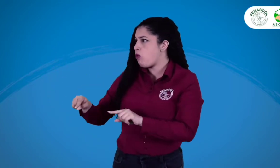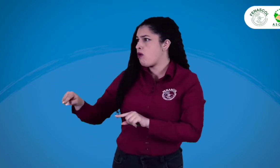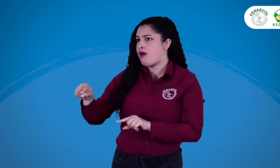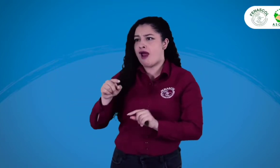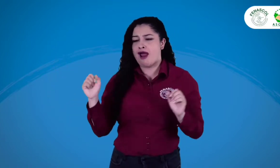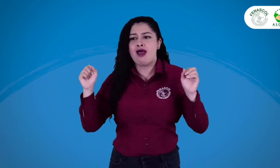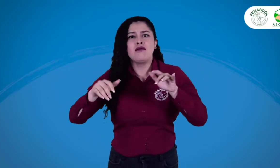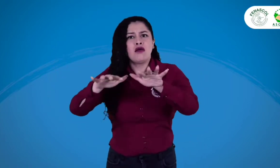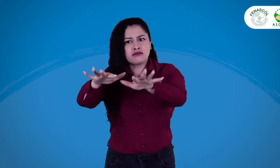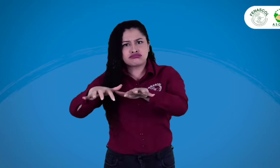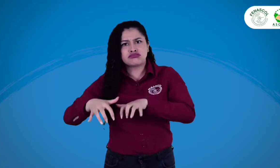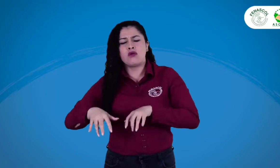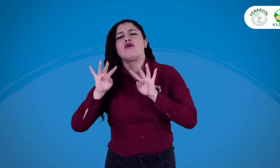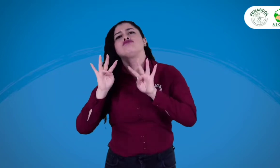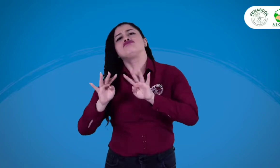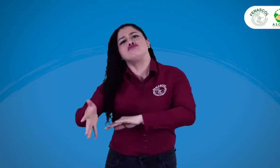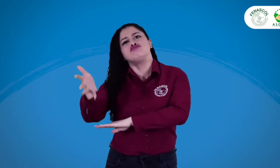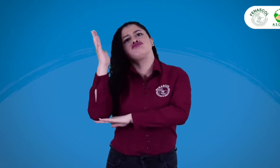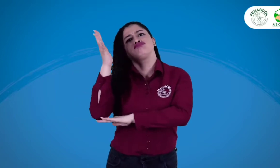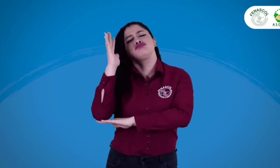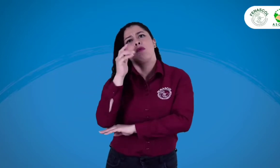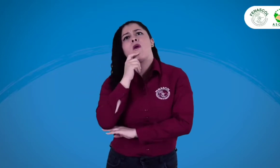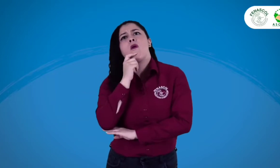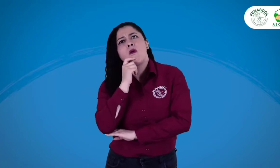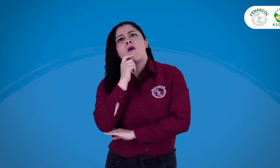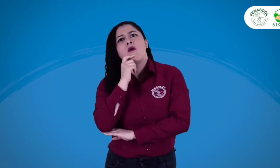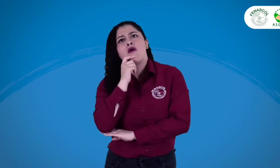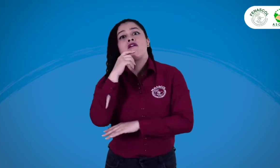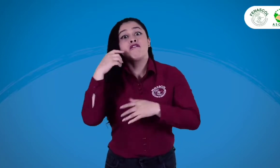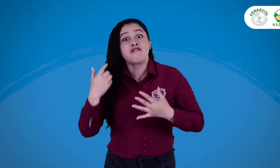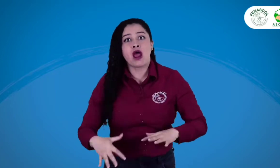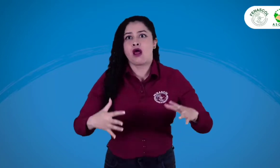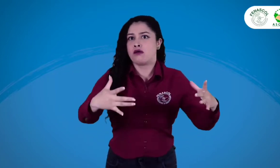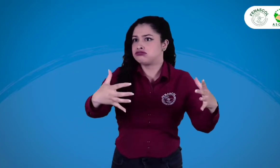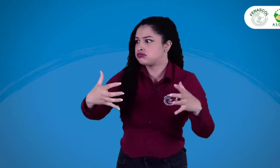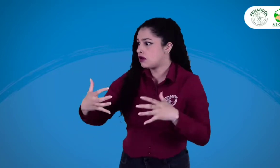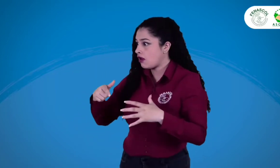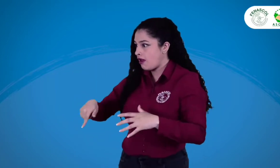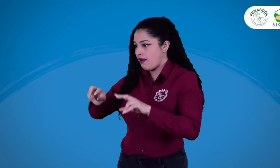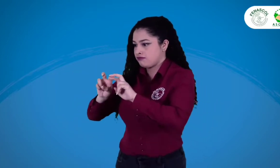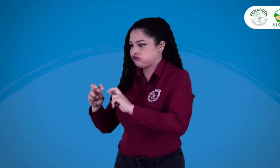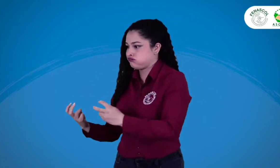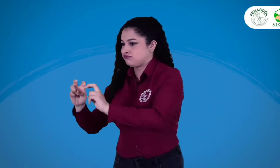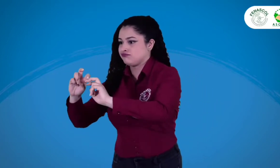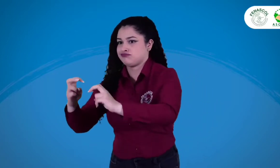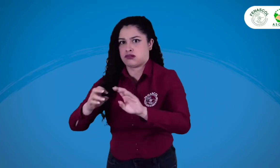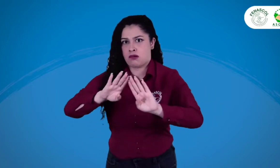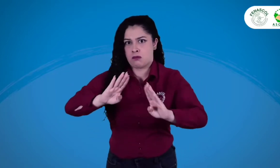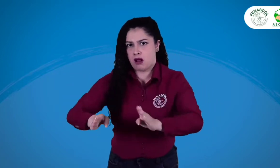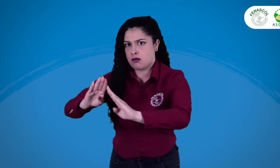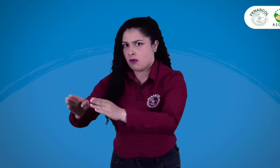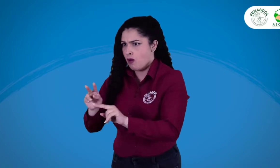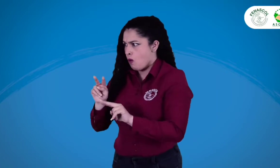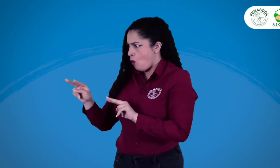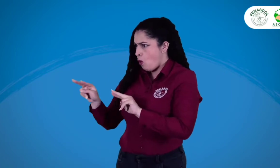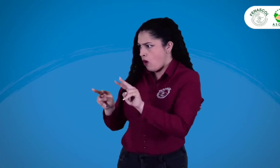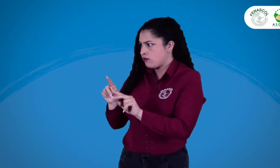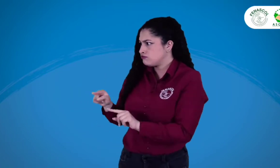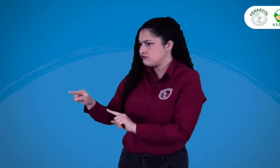ponencia podrás participar en mesas de diálogo compartiendo puntos de